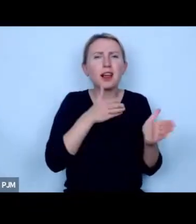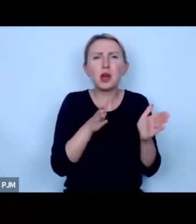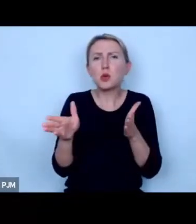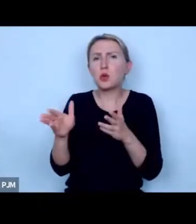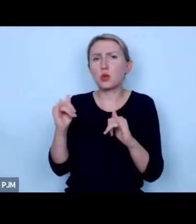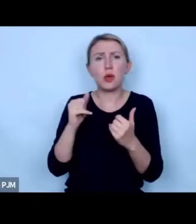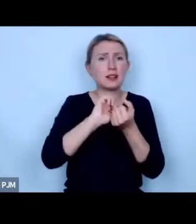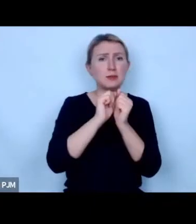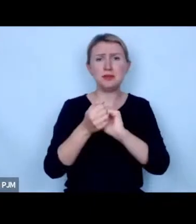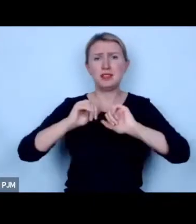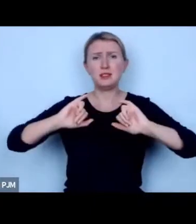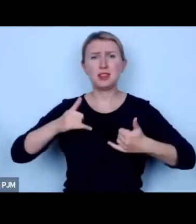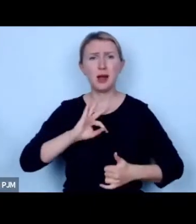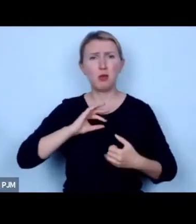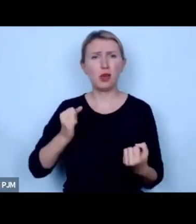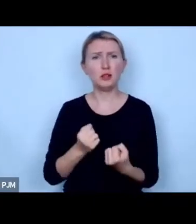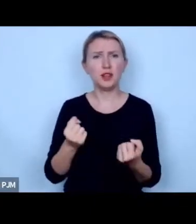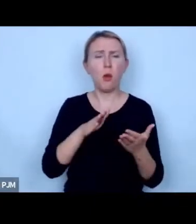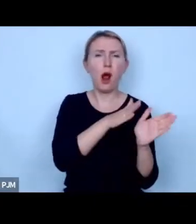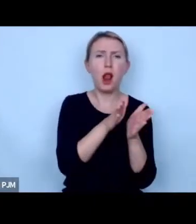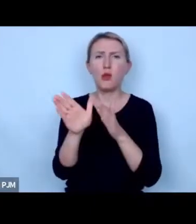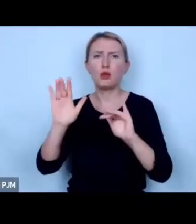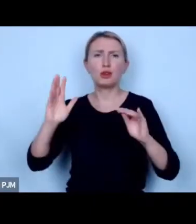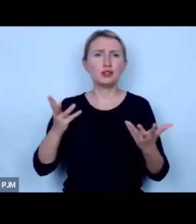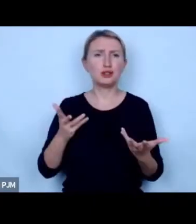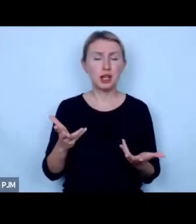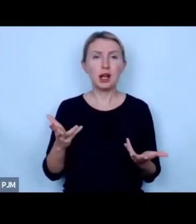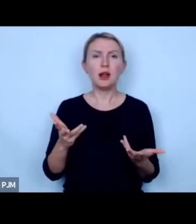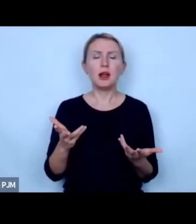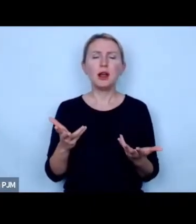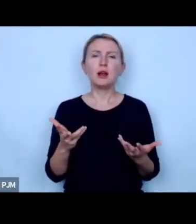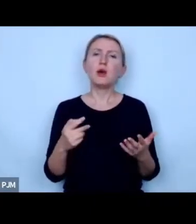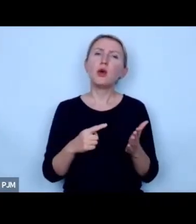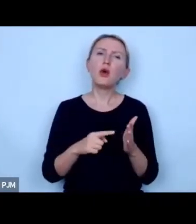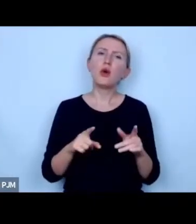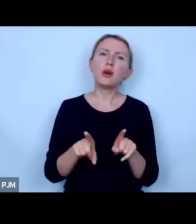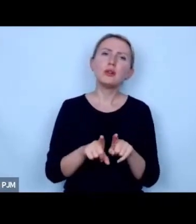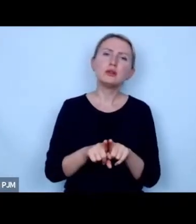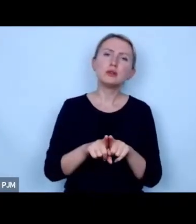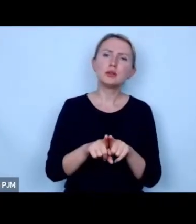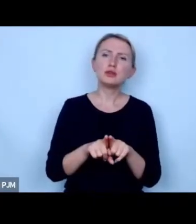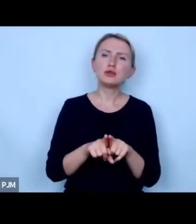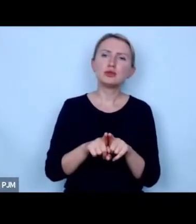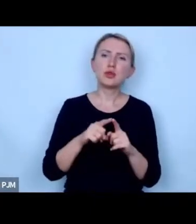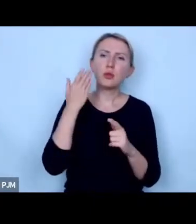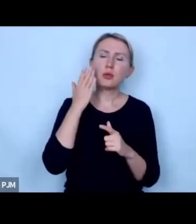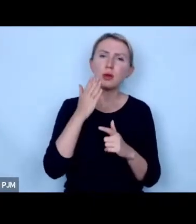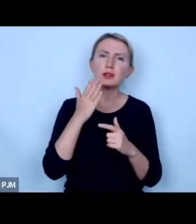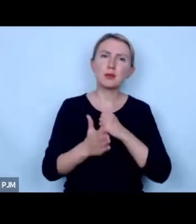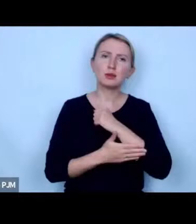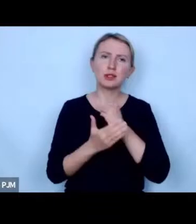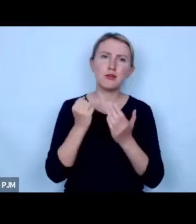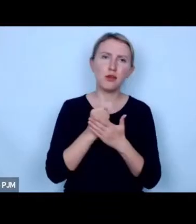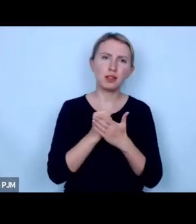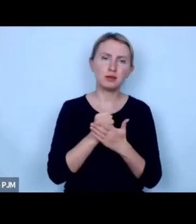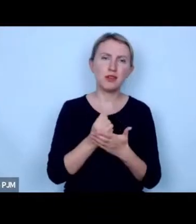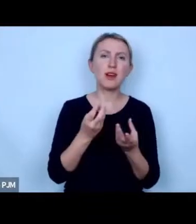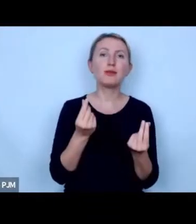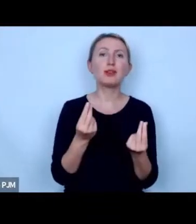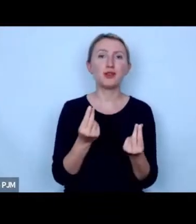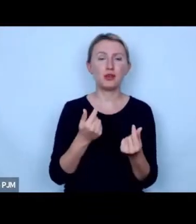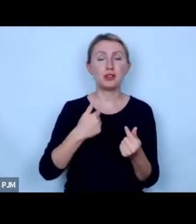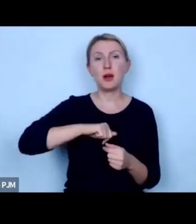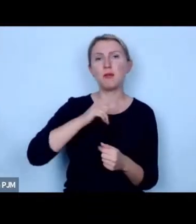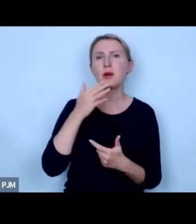można by się przekwalifikować za tym stoi rzecz bardzo przyziemna też pieniądze my mówimy